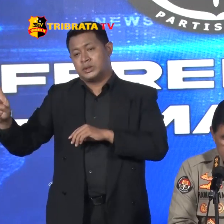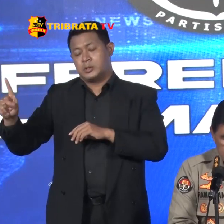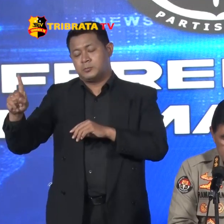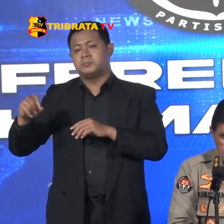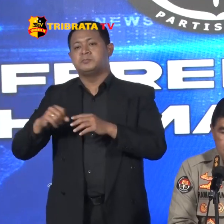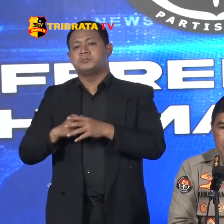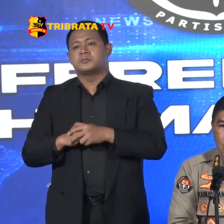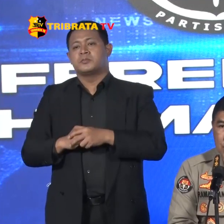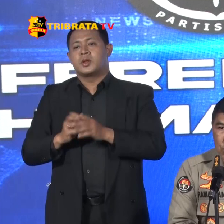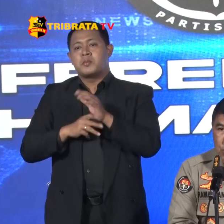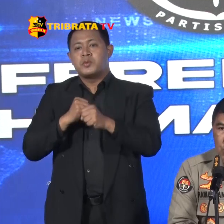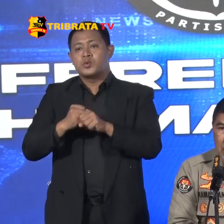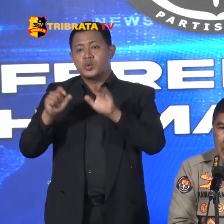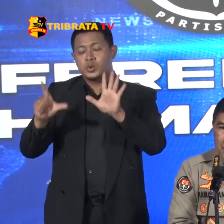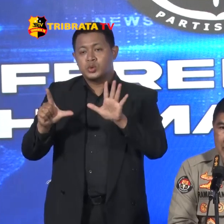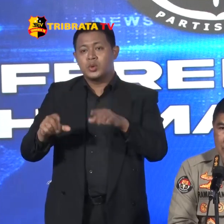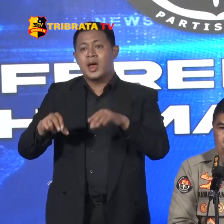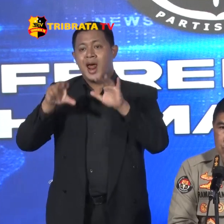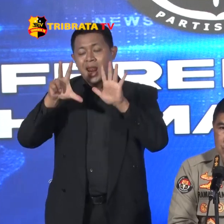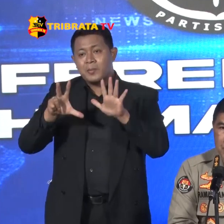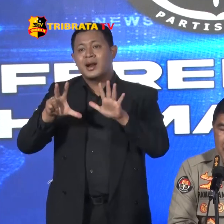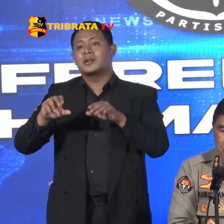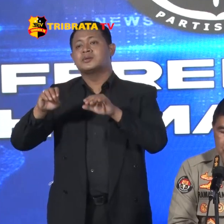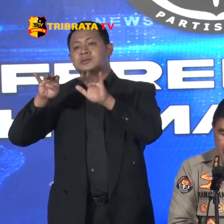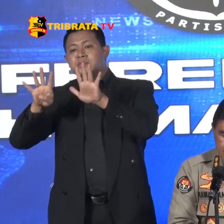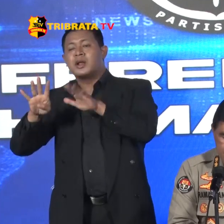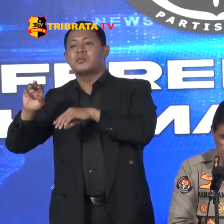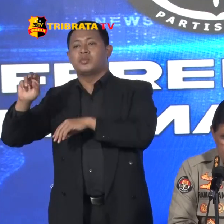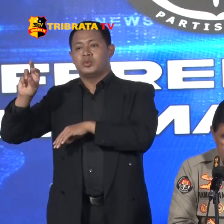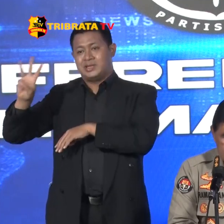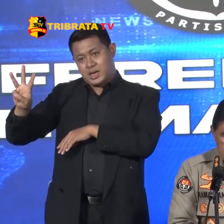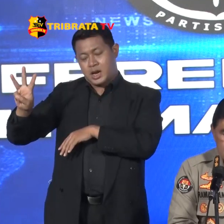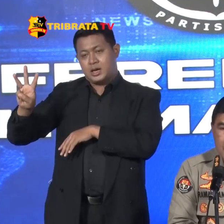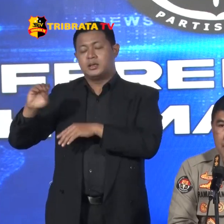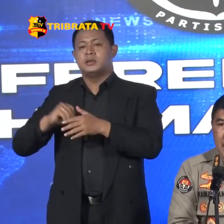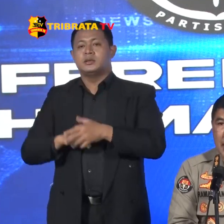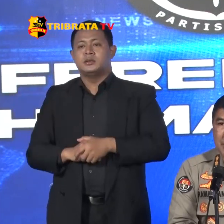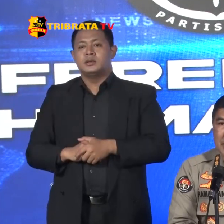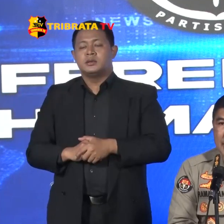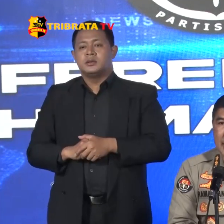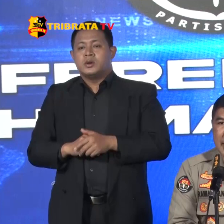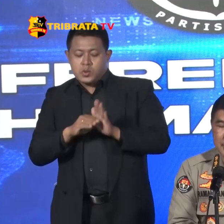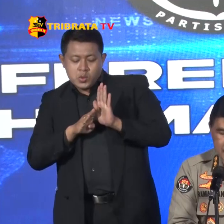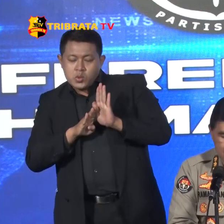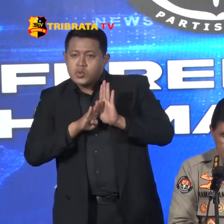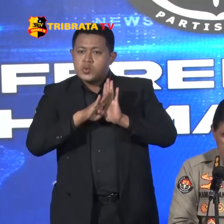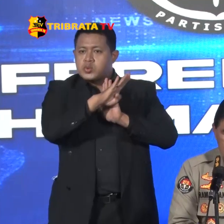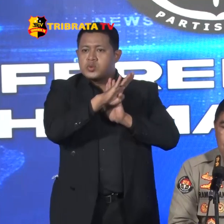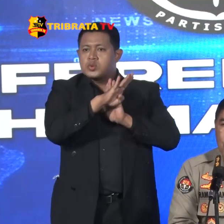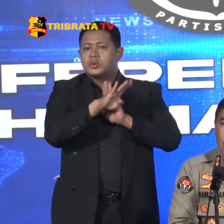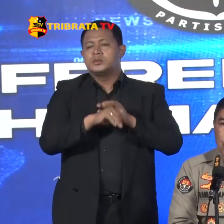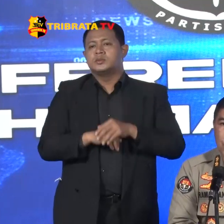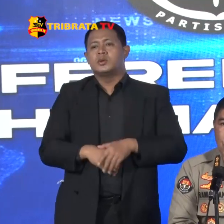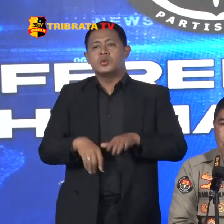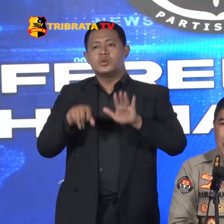Minggu ke-7 893 Kejadian Mengalami Kenaikan Sebanyak